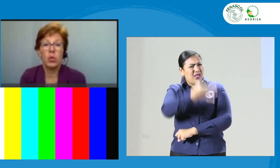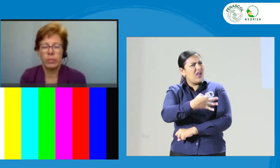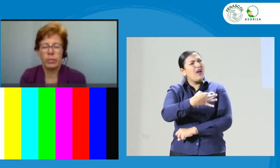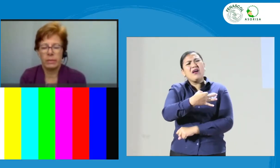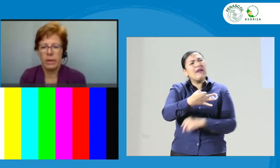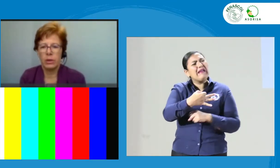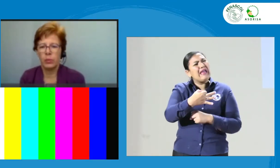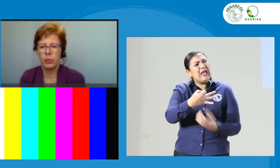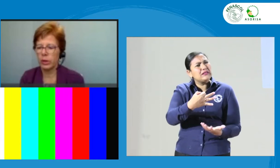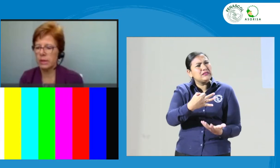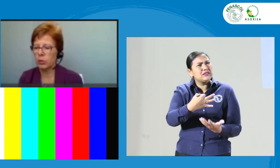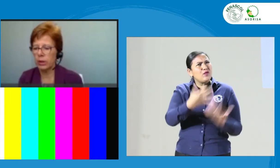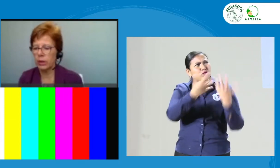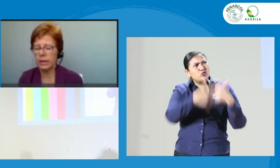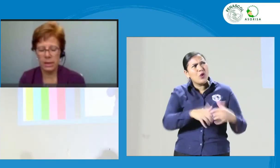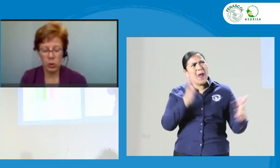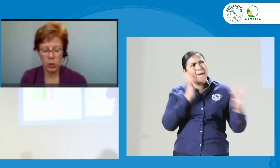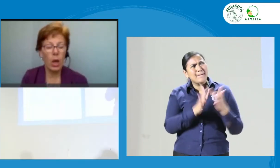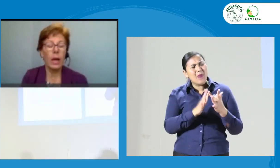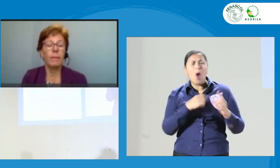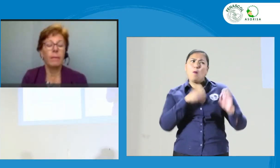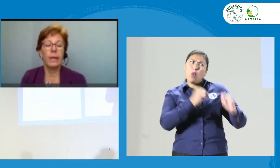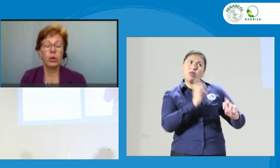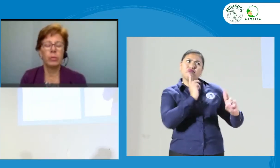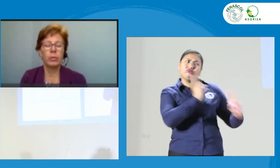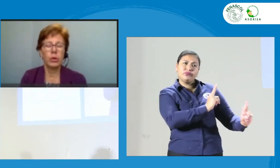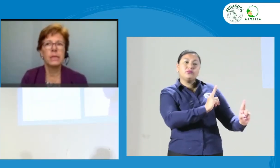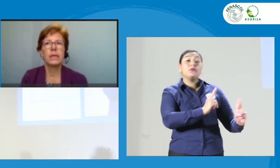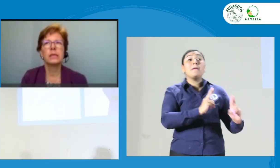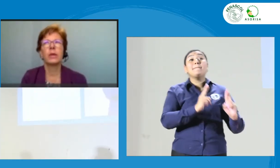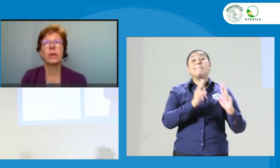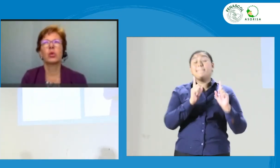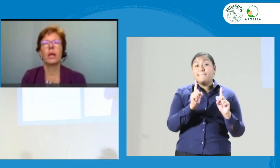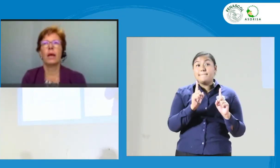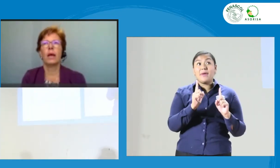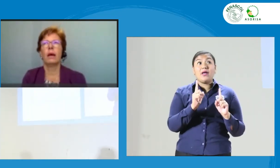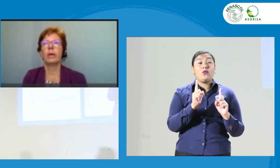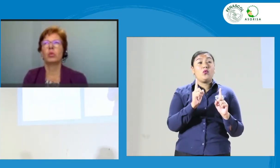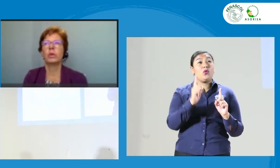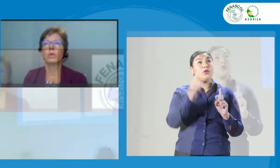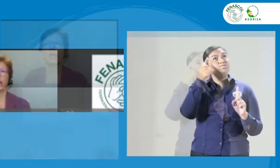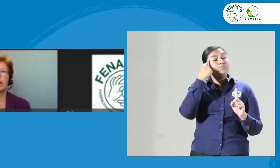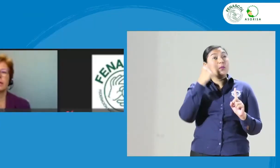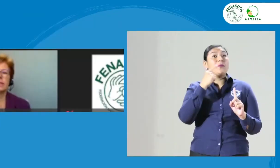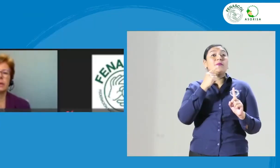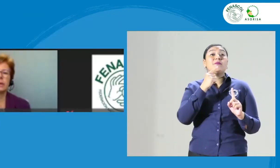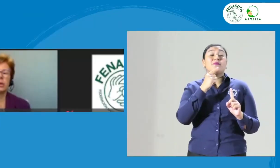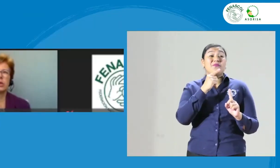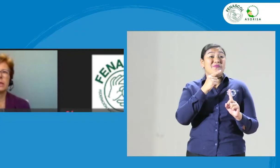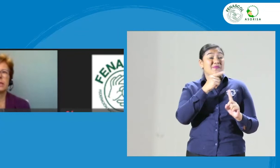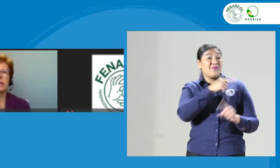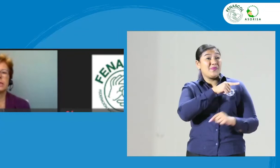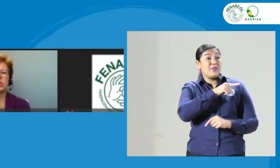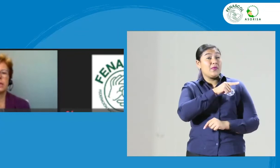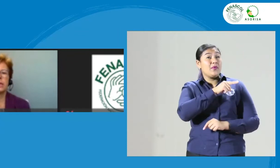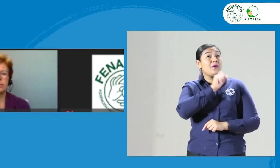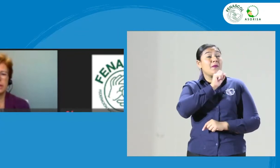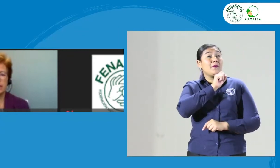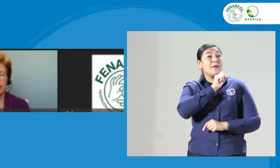cumplen, para yo poder responderte a eso. Pero te puedo decir respecto a la pregunta de cada ensayo menos interés en los intérpretes